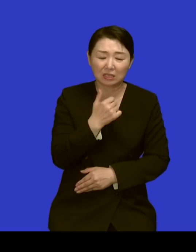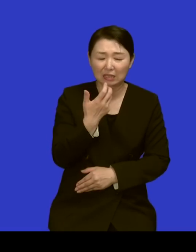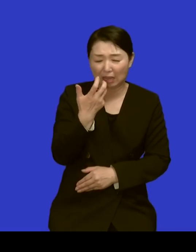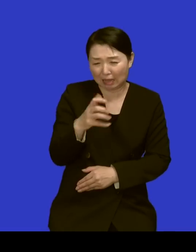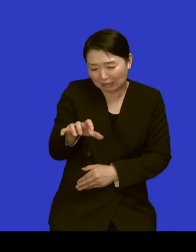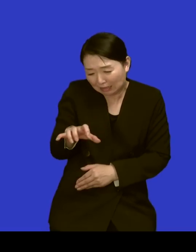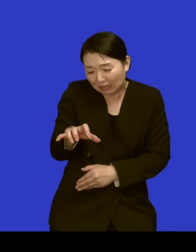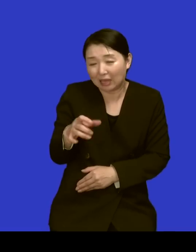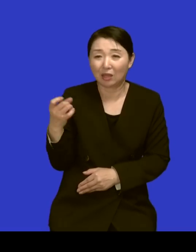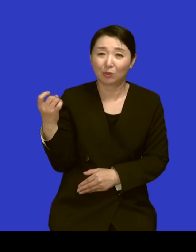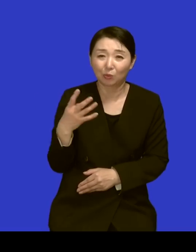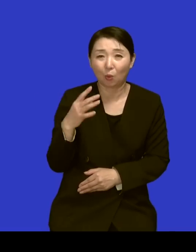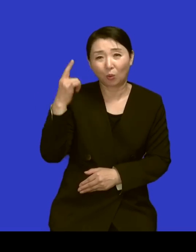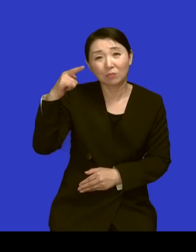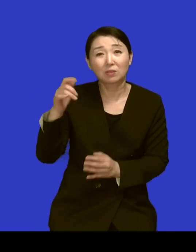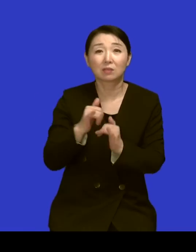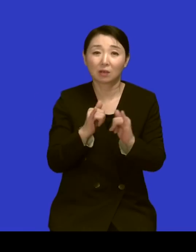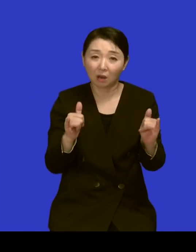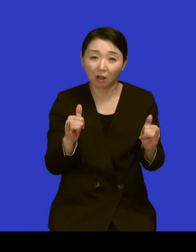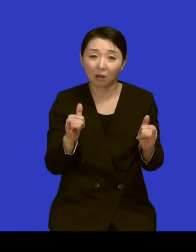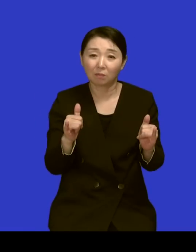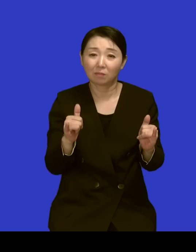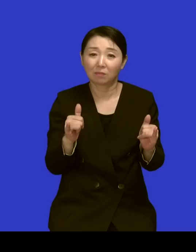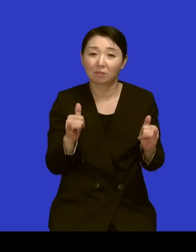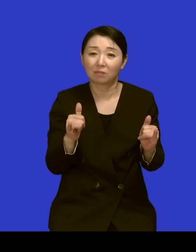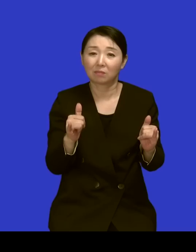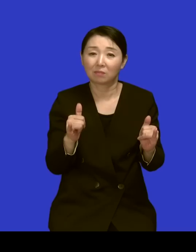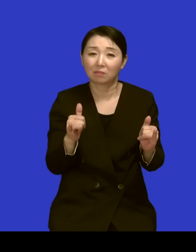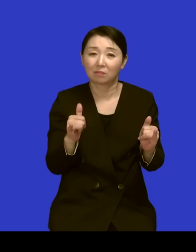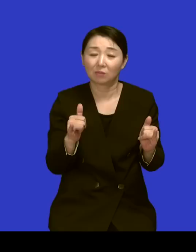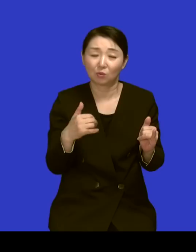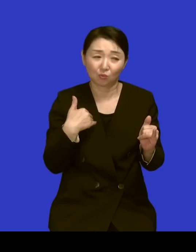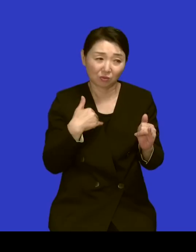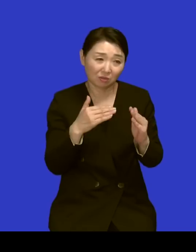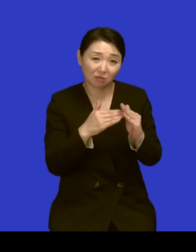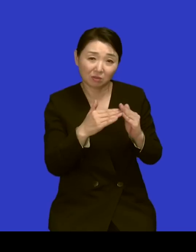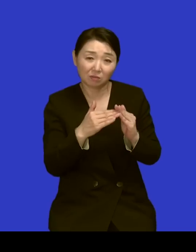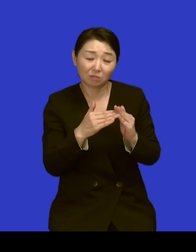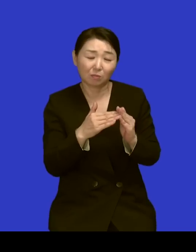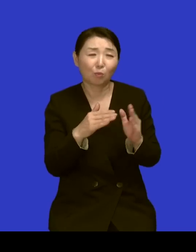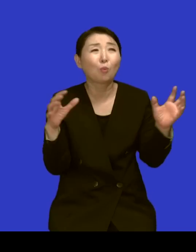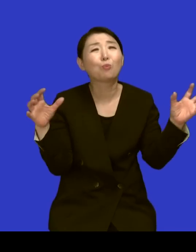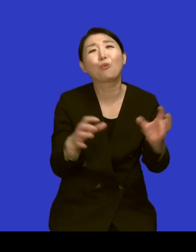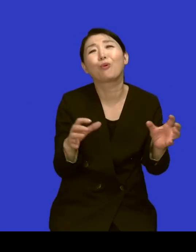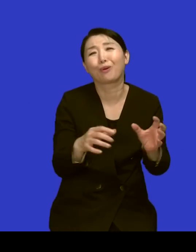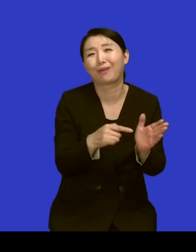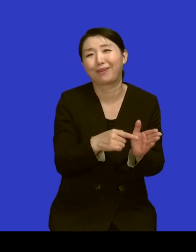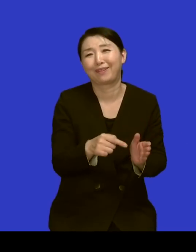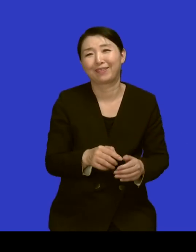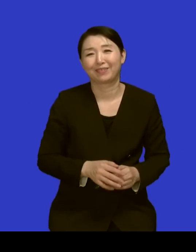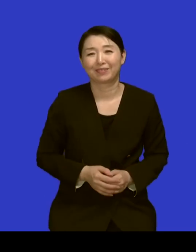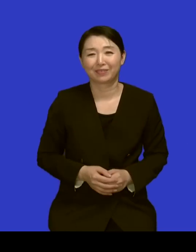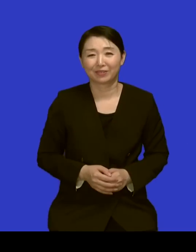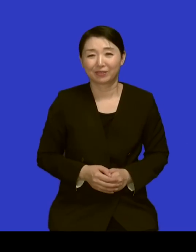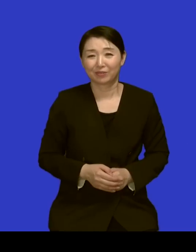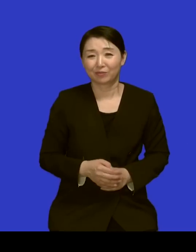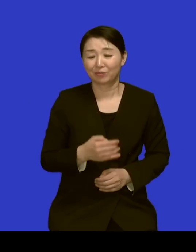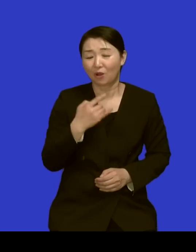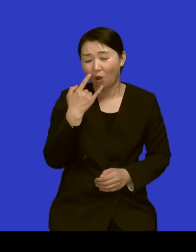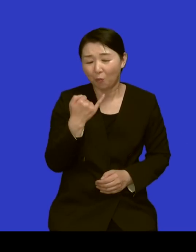미친 사람 그래서 그러면 막 저희 집이 집합소예요 네 그럼 어머님이 이제 밥 빼주고 뭐